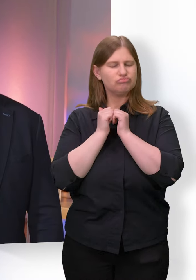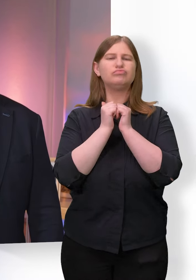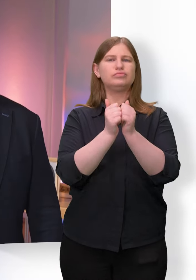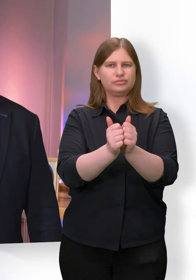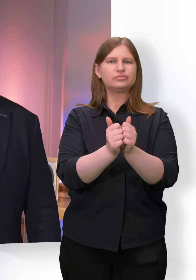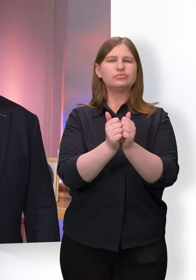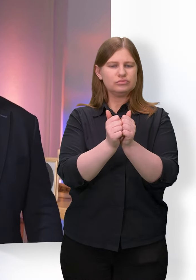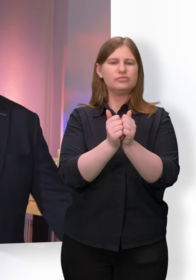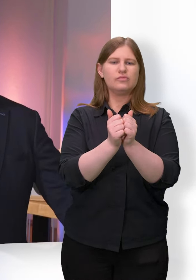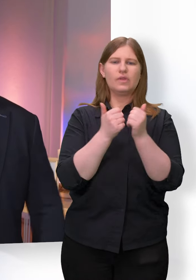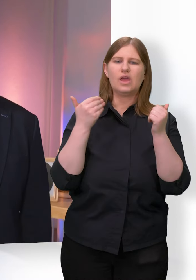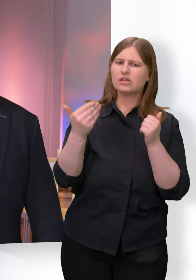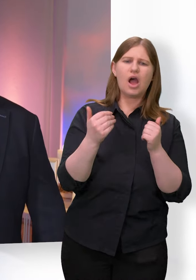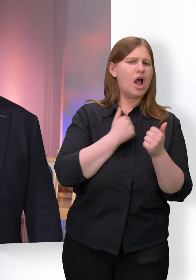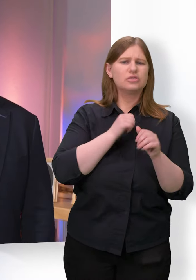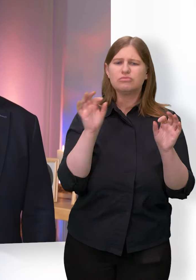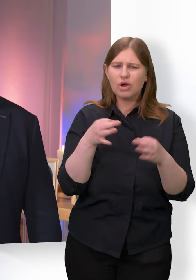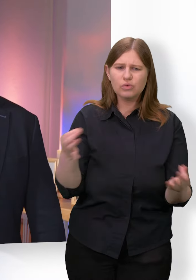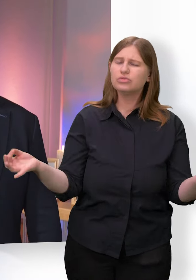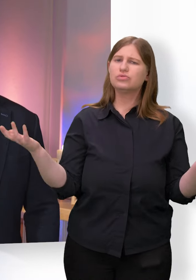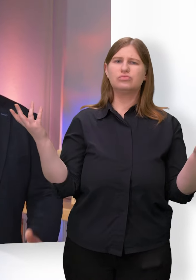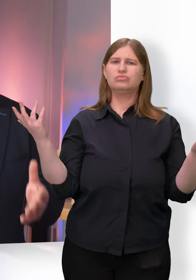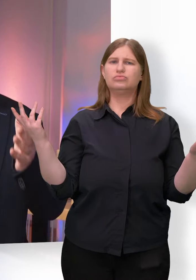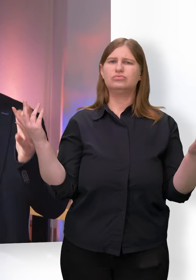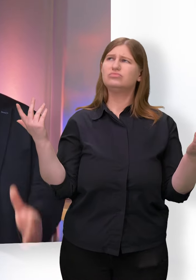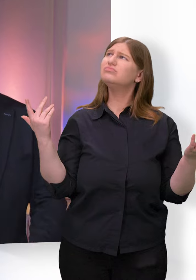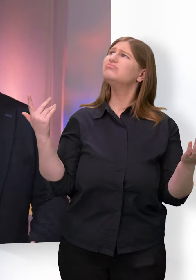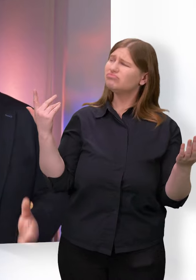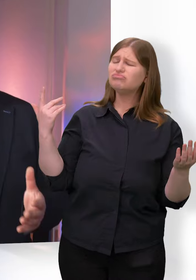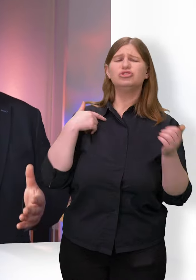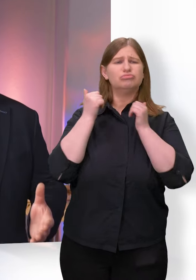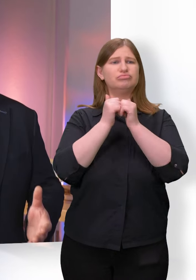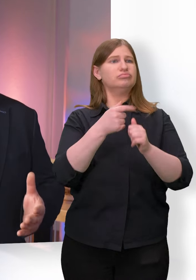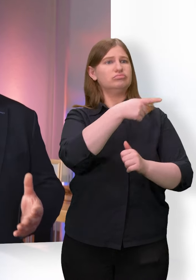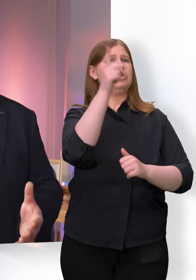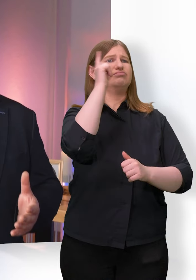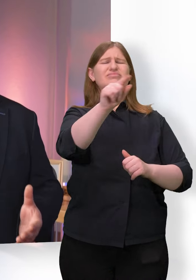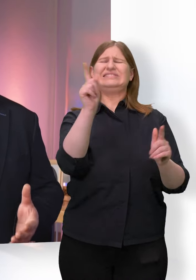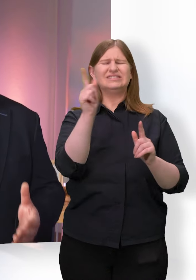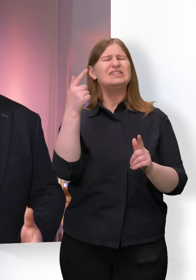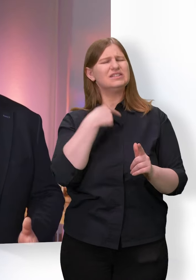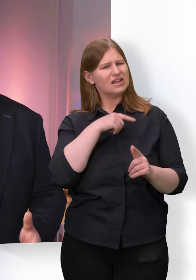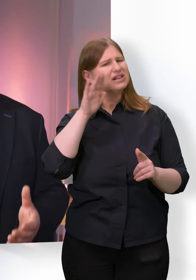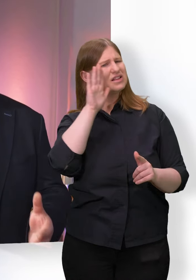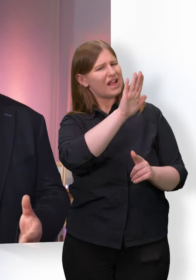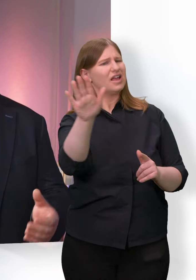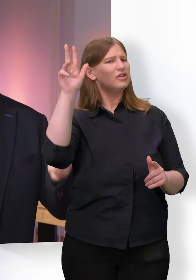Jeden Tag, hab keine Angst. Ich bin bei dir, geh nicht weg. Ich bin dein Gott. Ich will dich